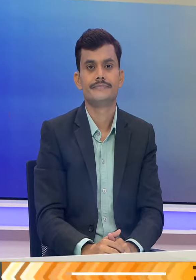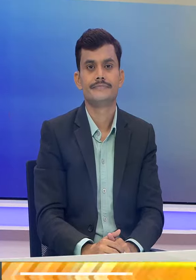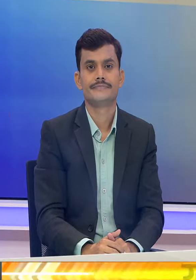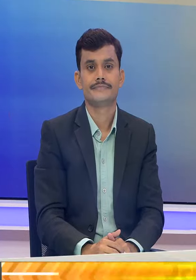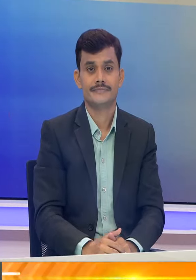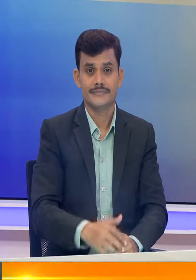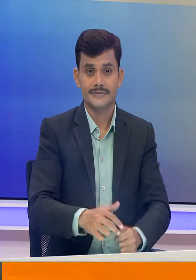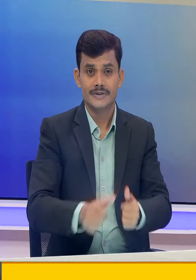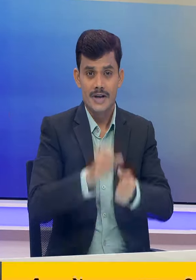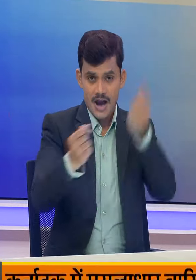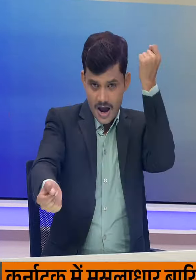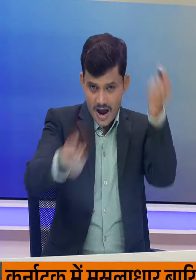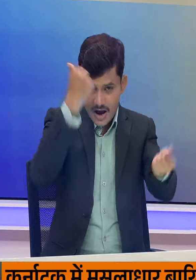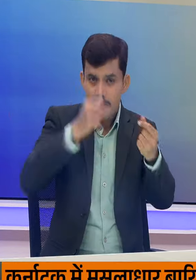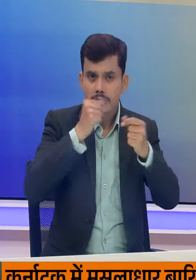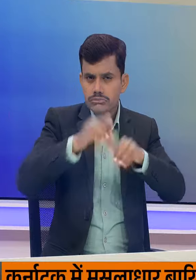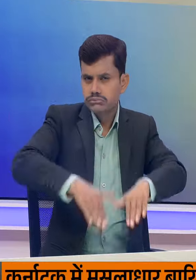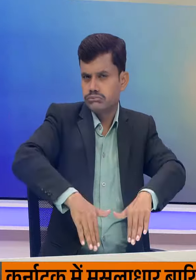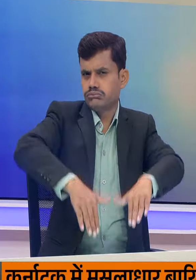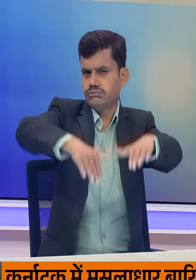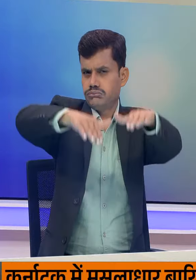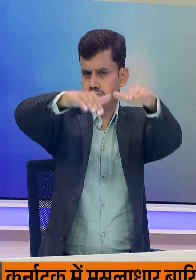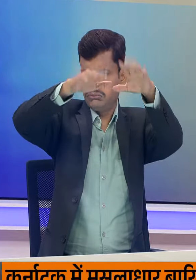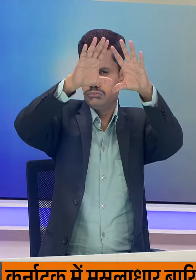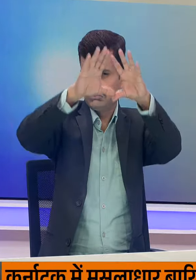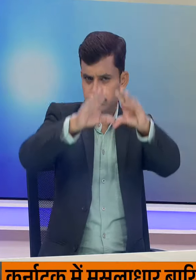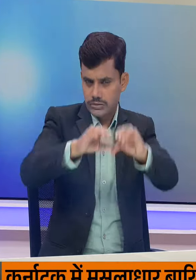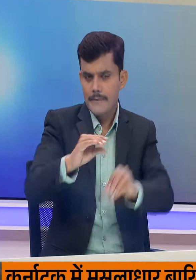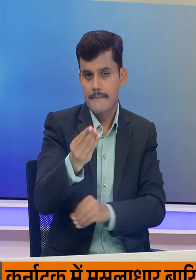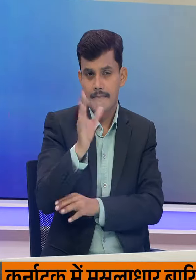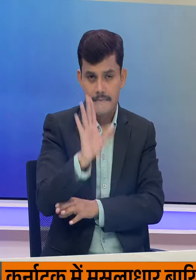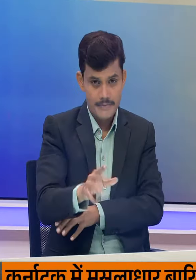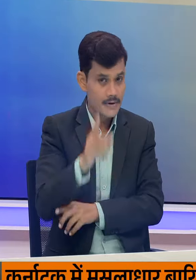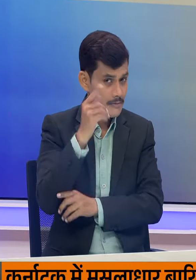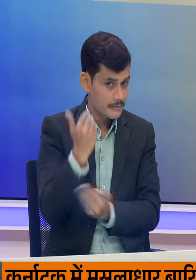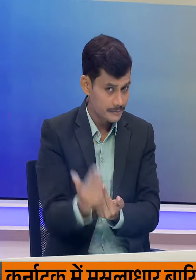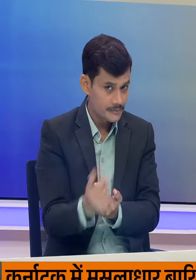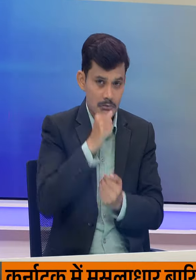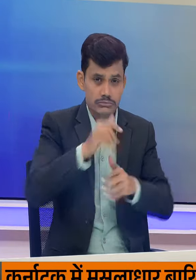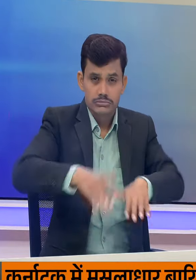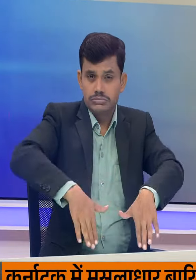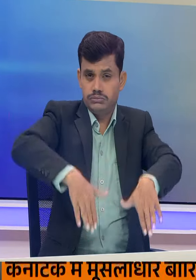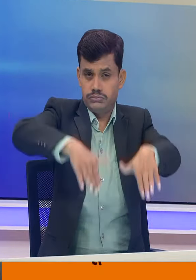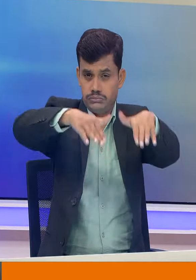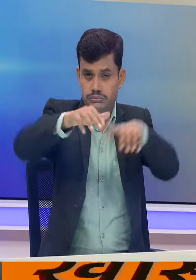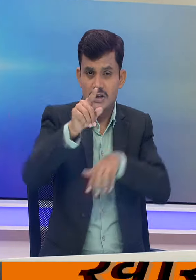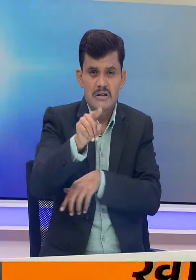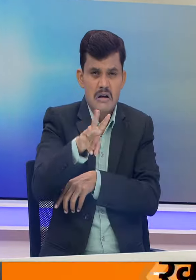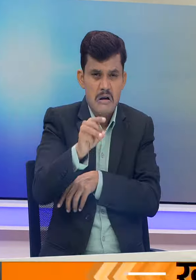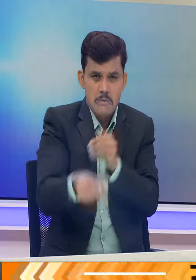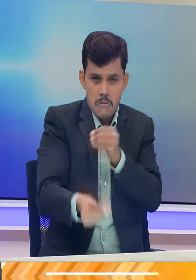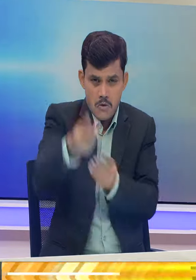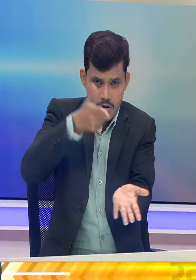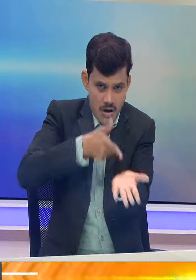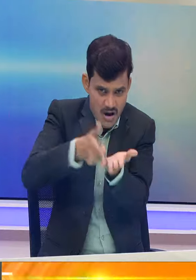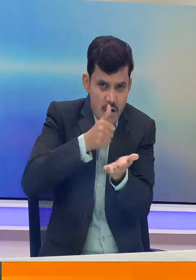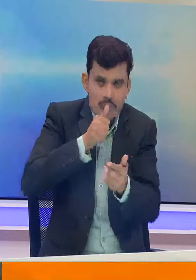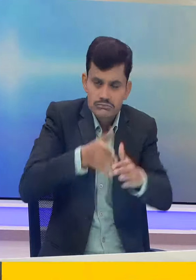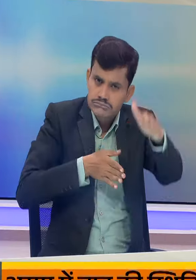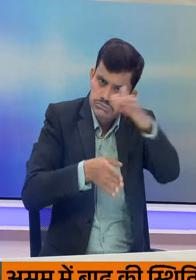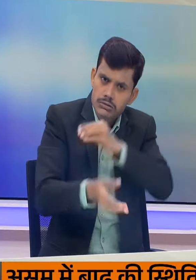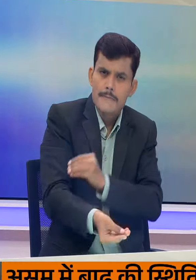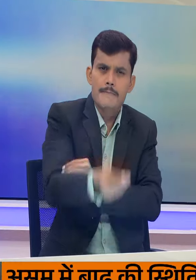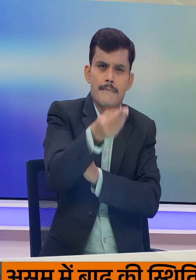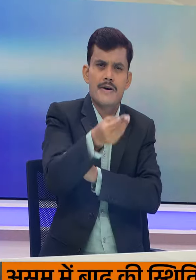और वहीं असम में बार की स्तिते में लगातार सुधार हो रहा है, हाला की अब तक बार के कारण हजारों गाव जलमगन हो गए है